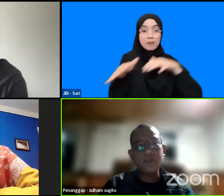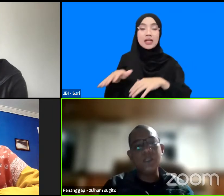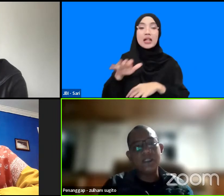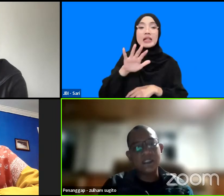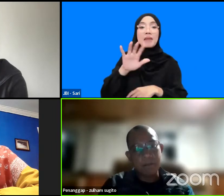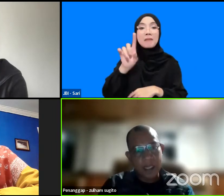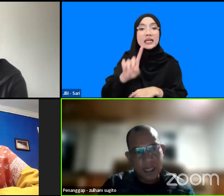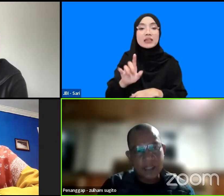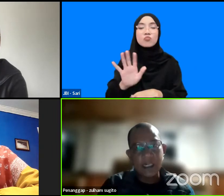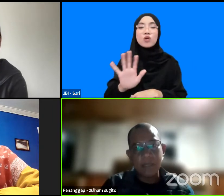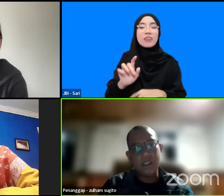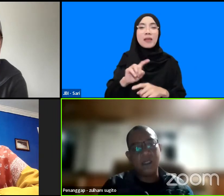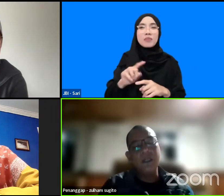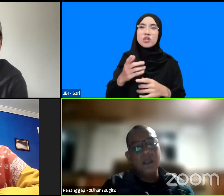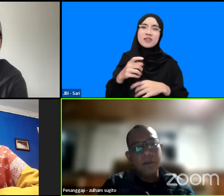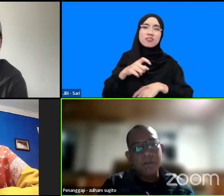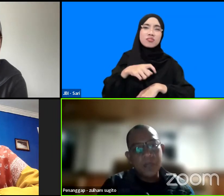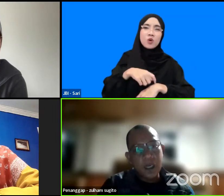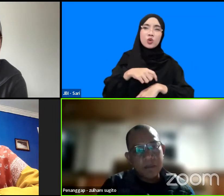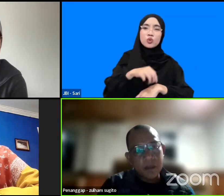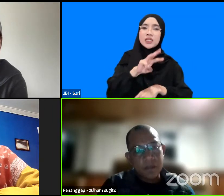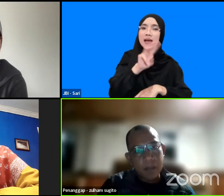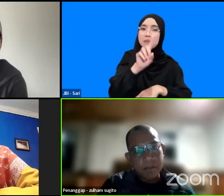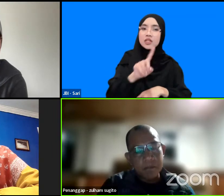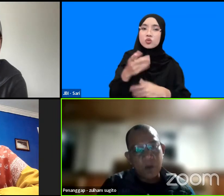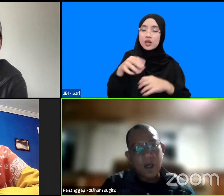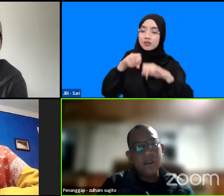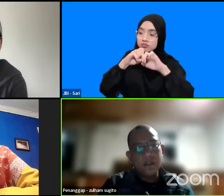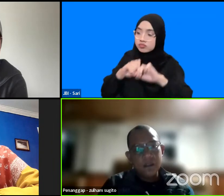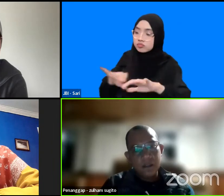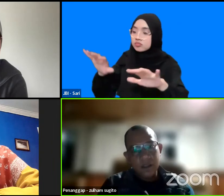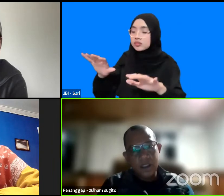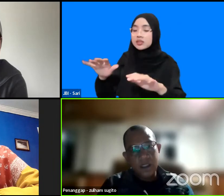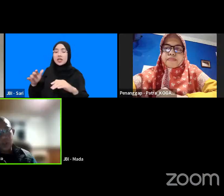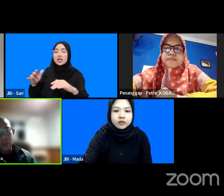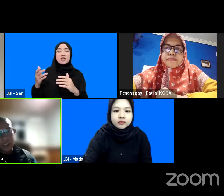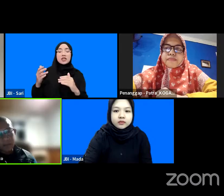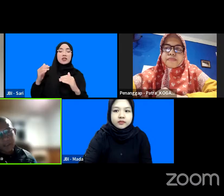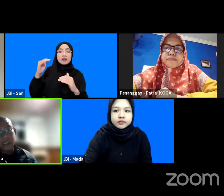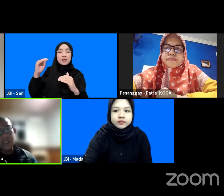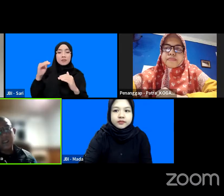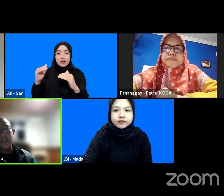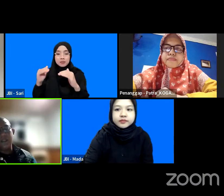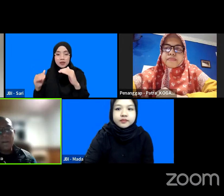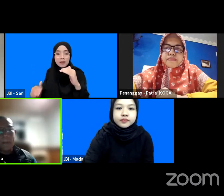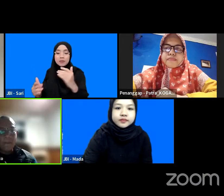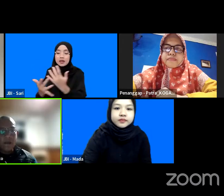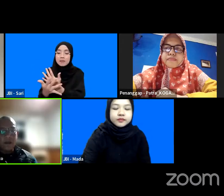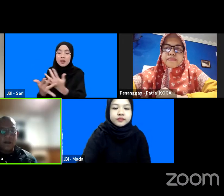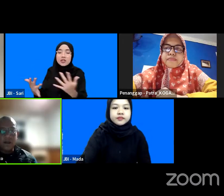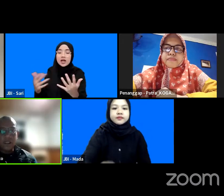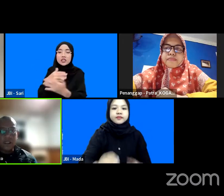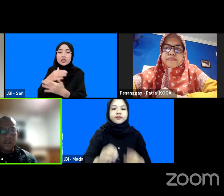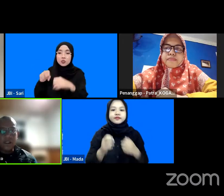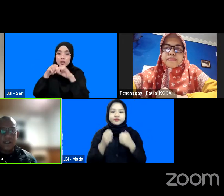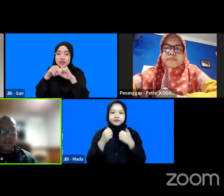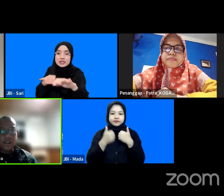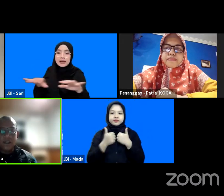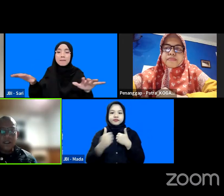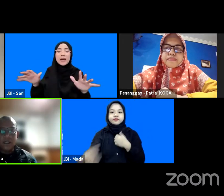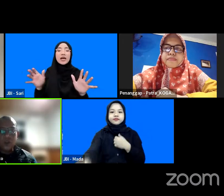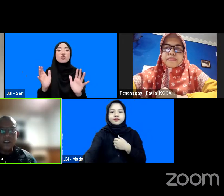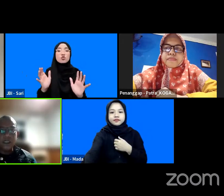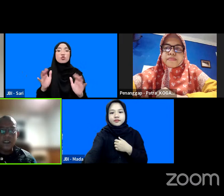tapi 3 menit sudah tersampaikan di level bawah di komunitas masyarakat dan